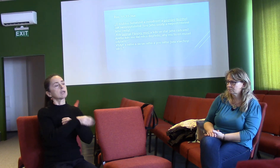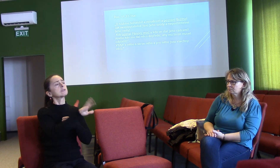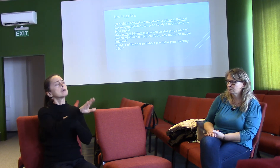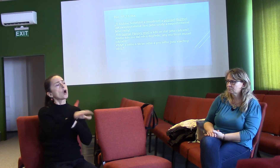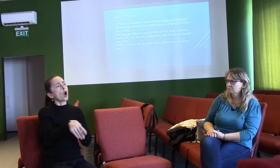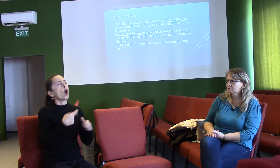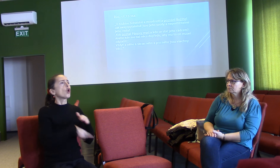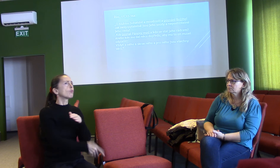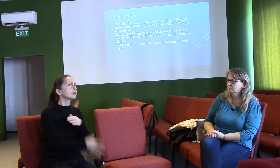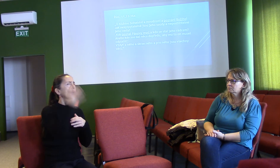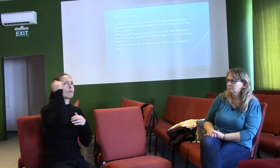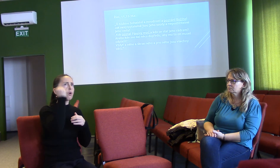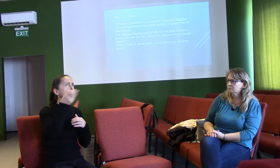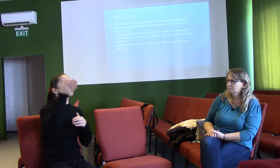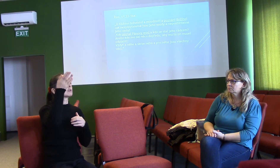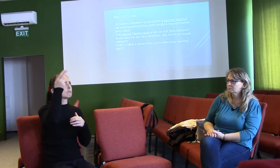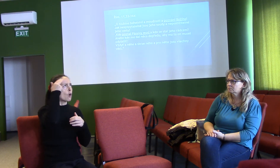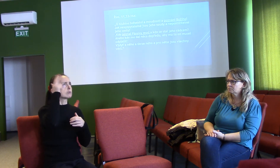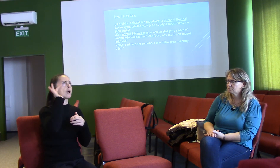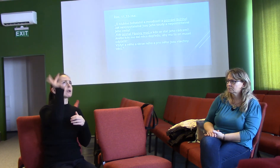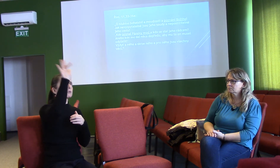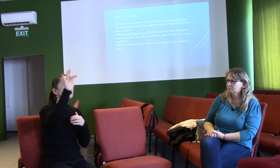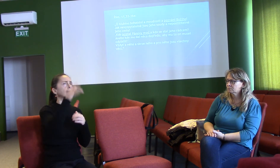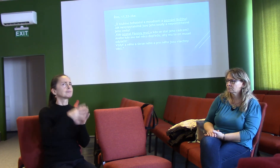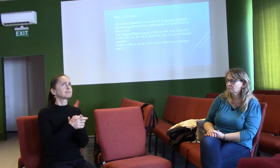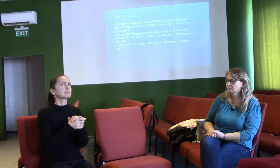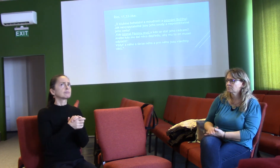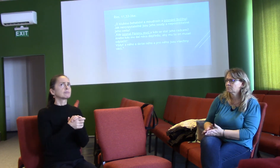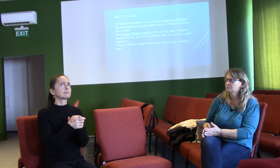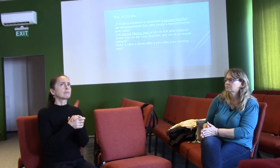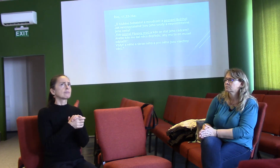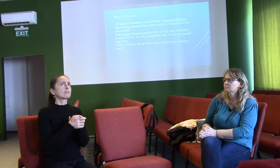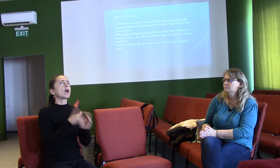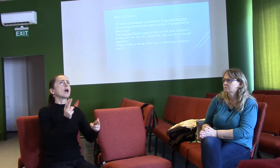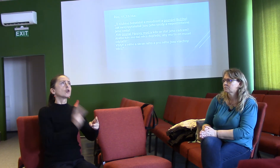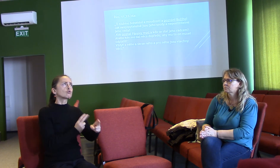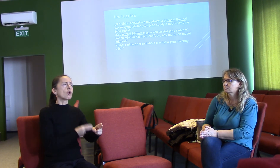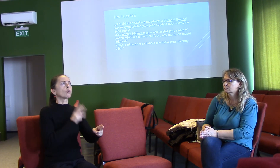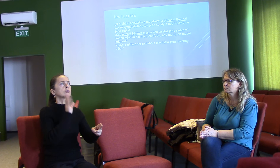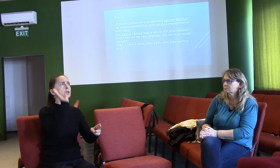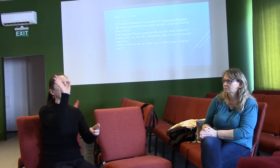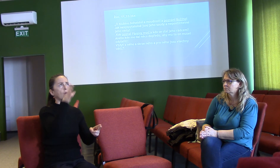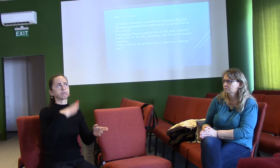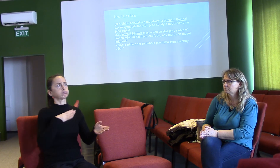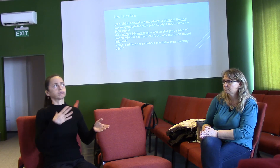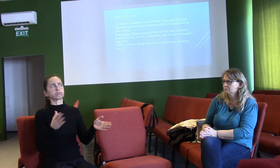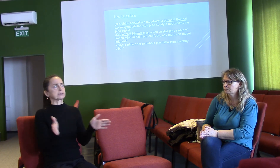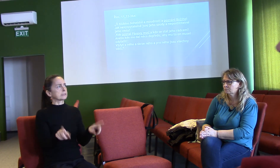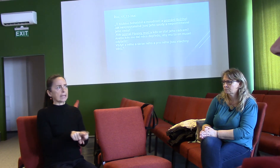moudrosti a poznání Božího, jak nevyzpytatelné jsou jeho soudy a nepostižitelné jeho cesty. Kdo